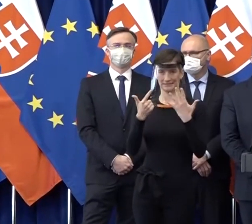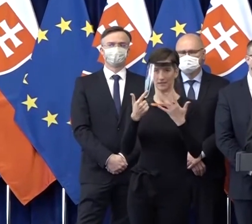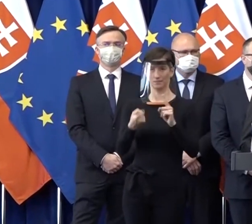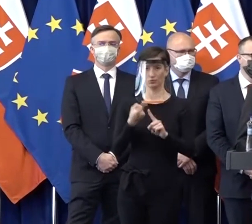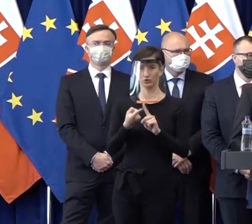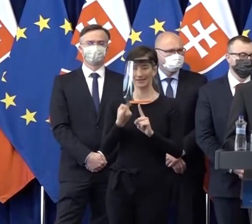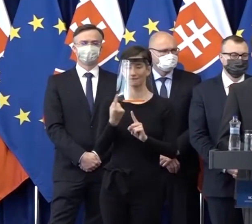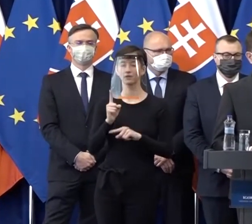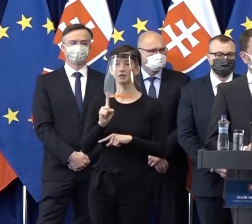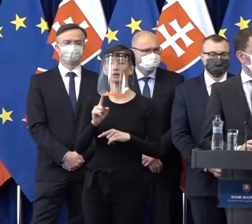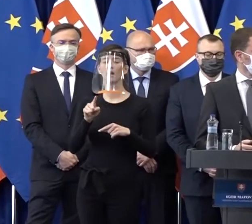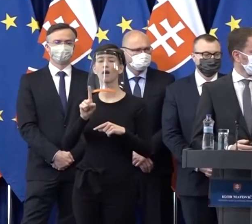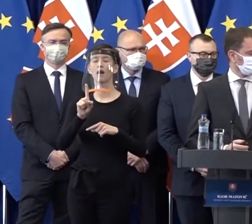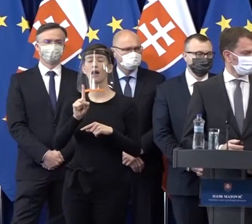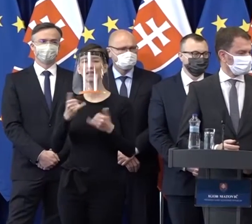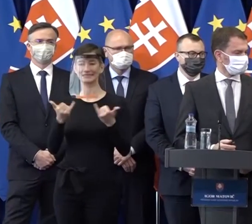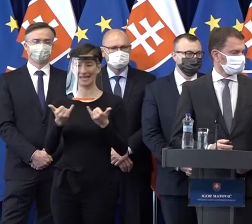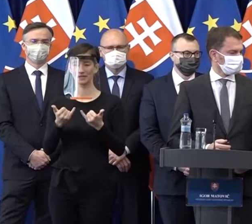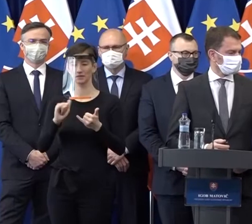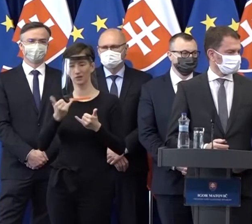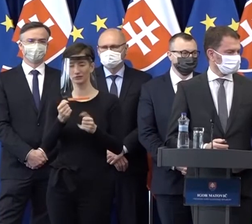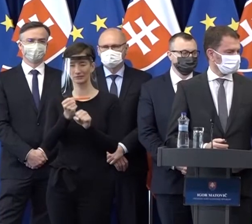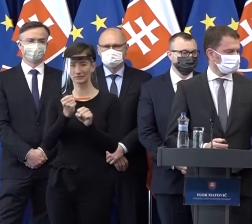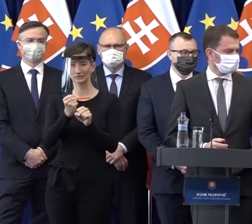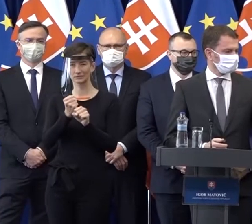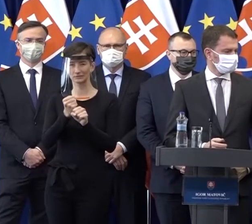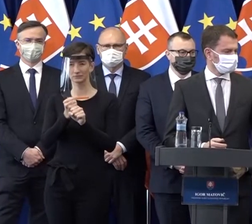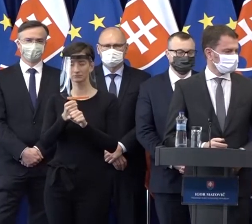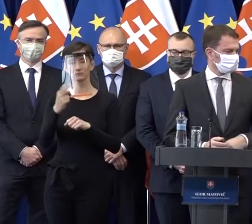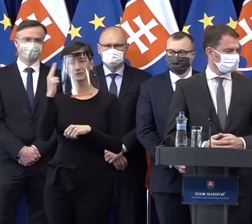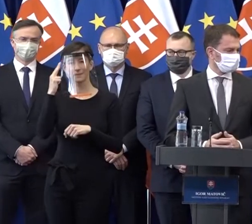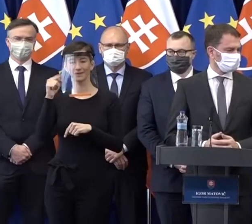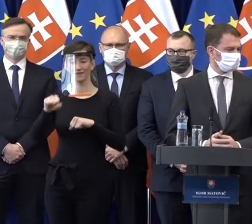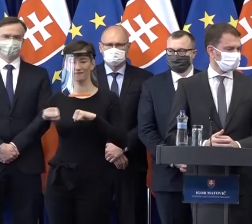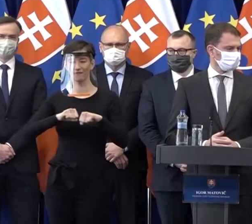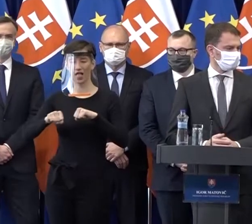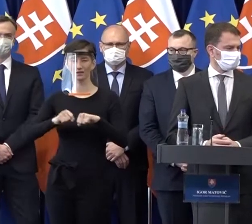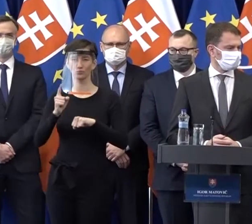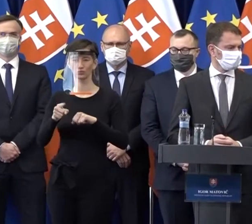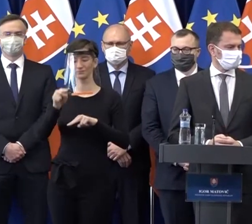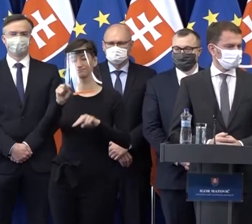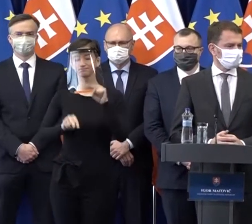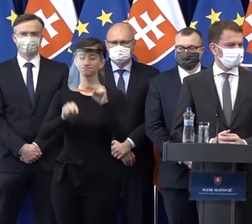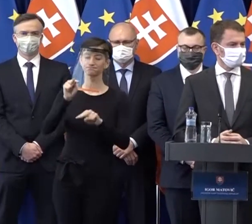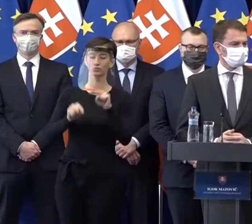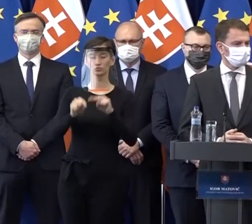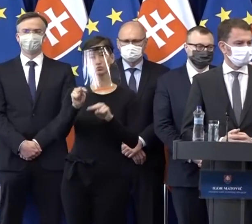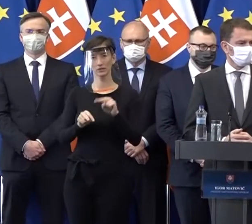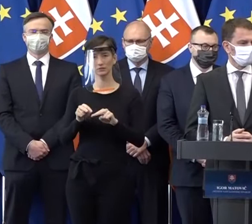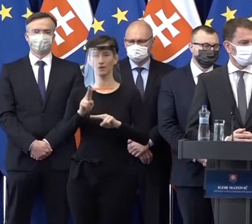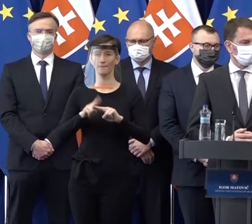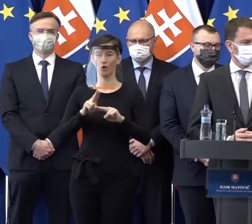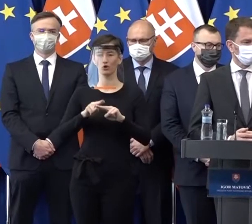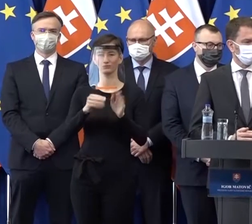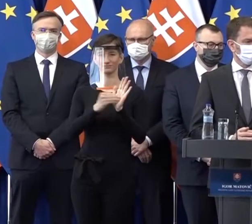povedať, že oni sú teraz v pracovnej variante, pretože vláda posúdi teda technické riešenie týchto požiadaviek. Ale aby som